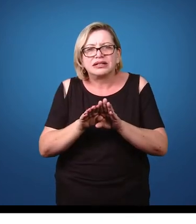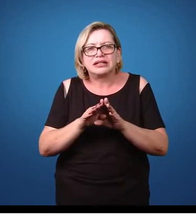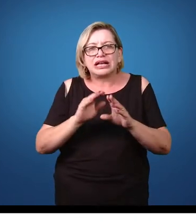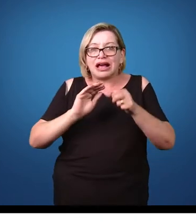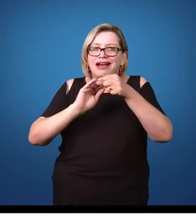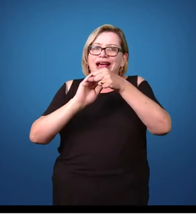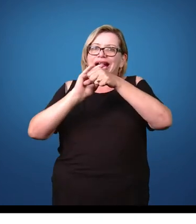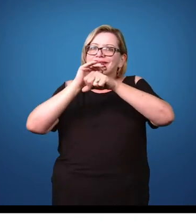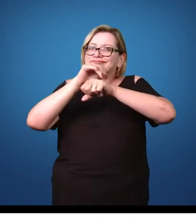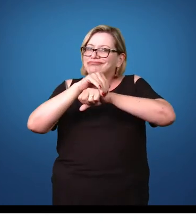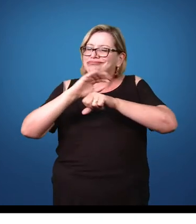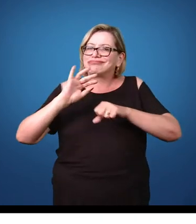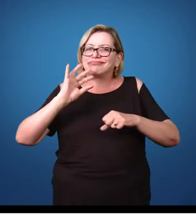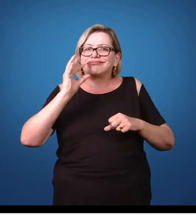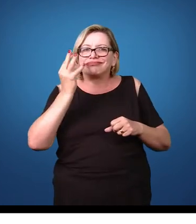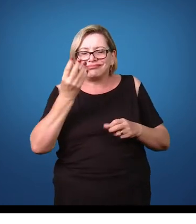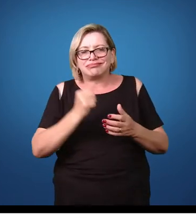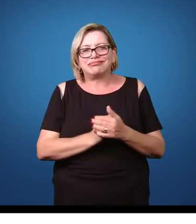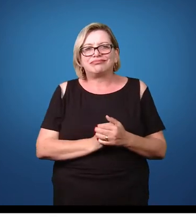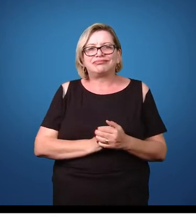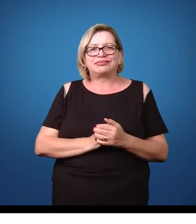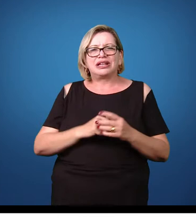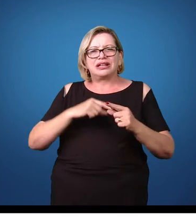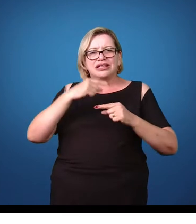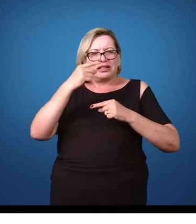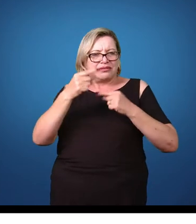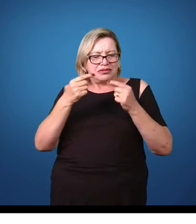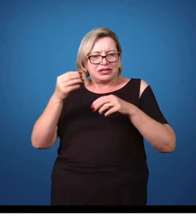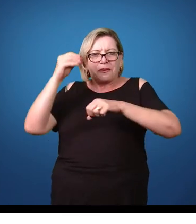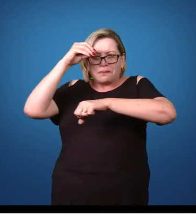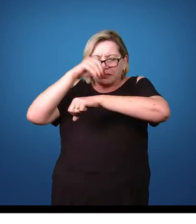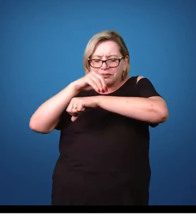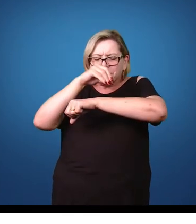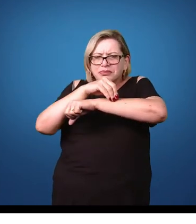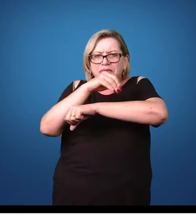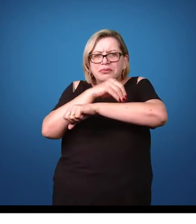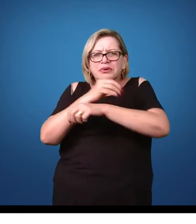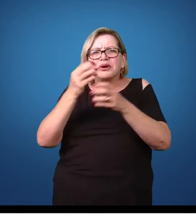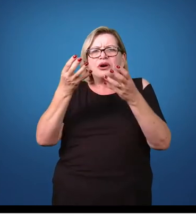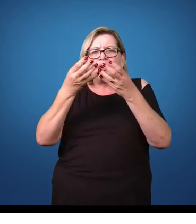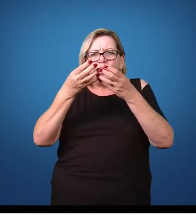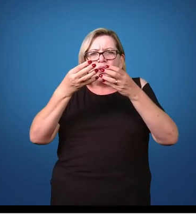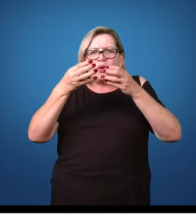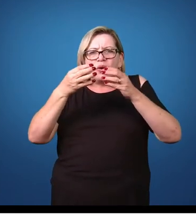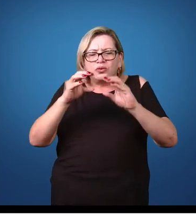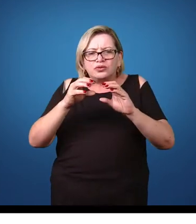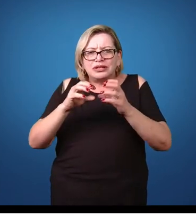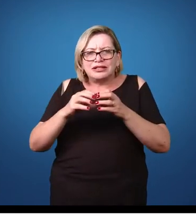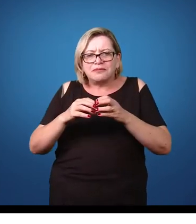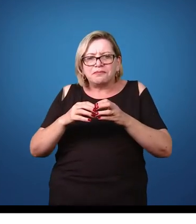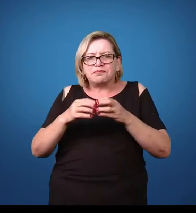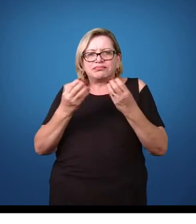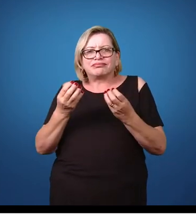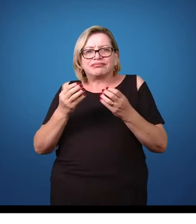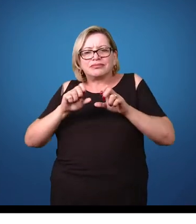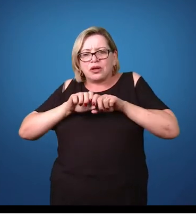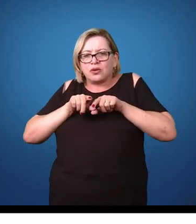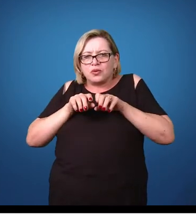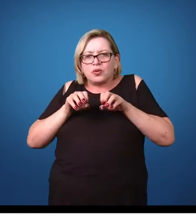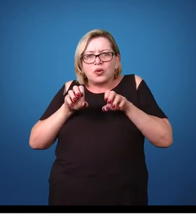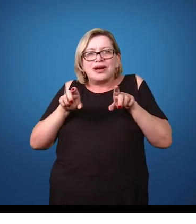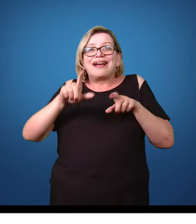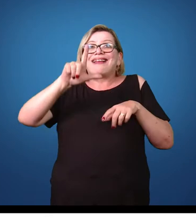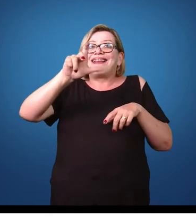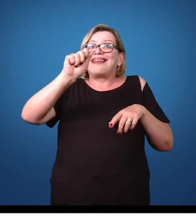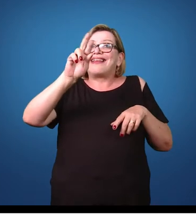principalmente no período da noite. Após a ovodeposição desses ovos, esses ovos, eles eclodem,